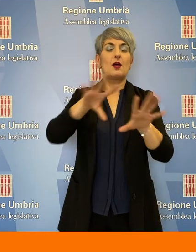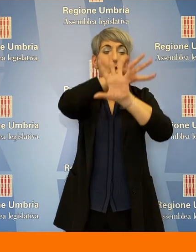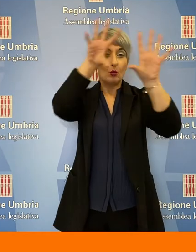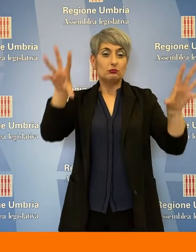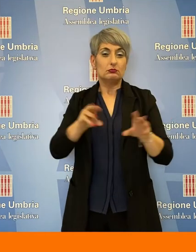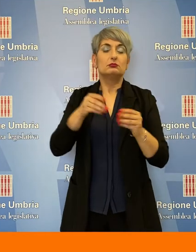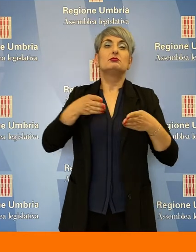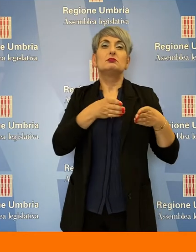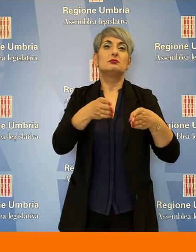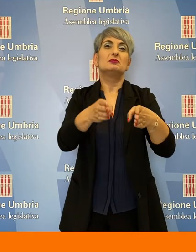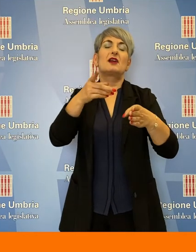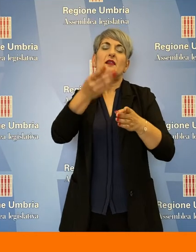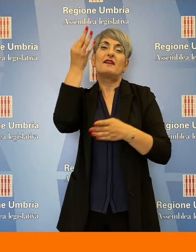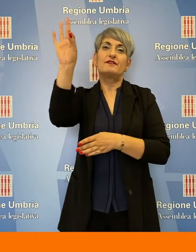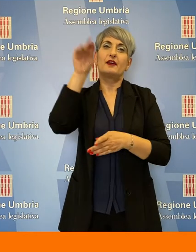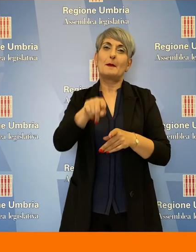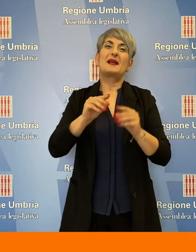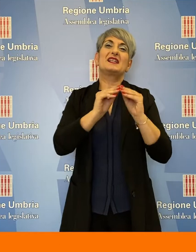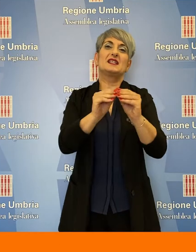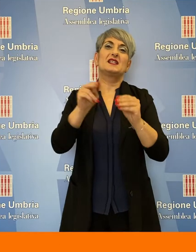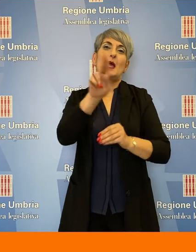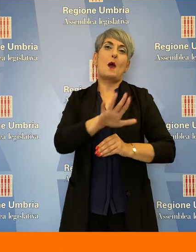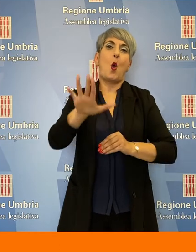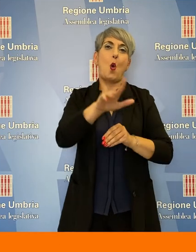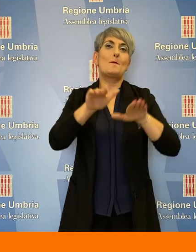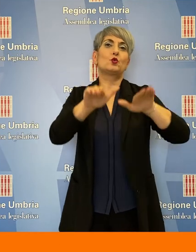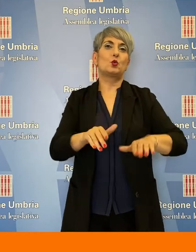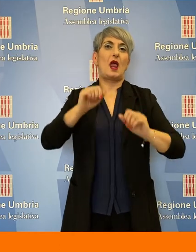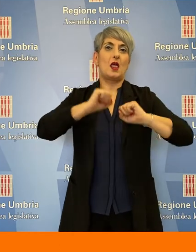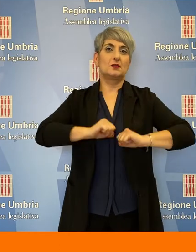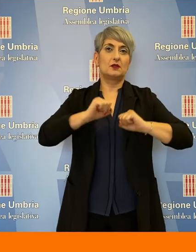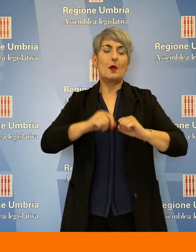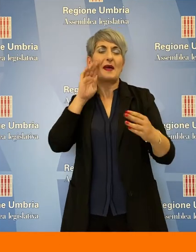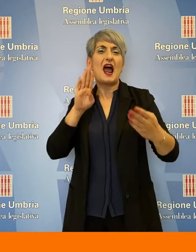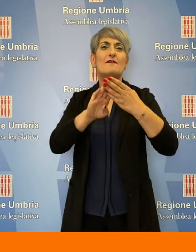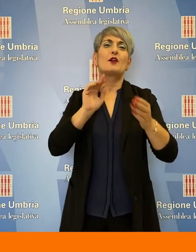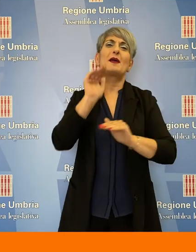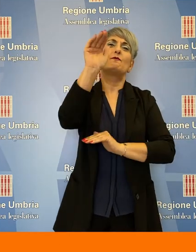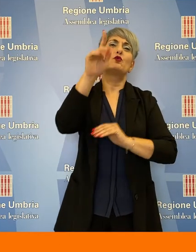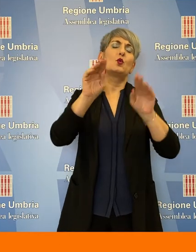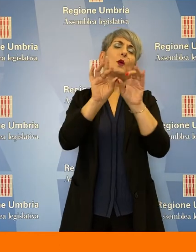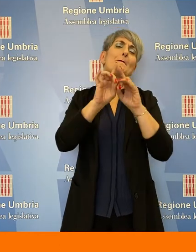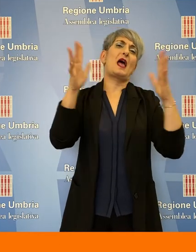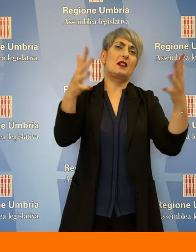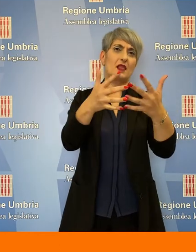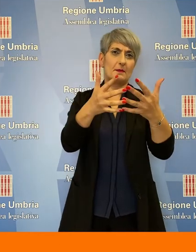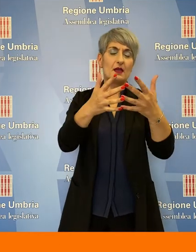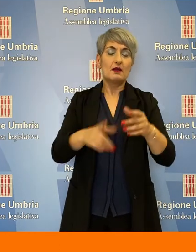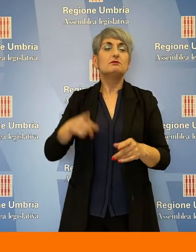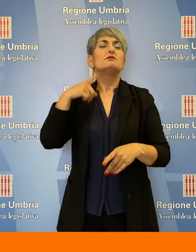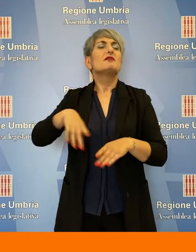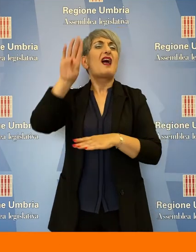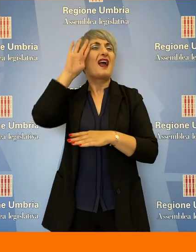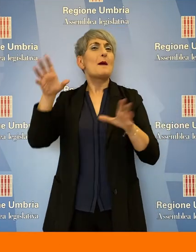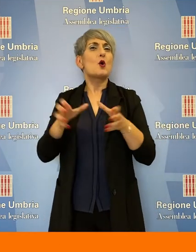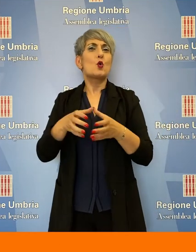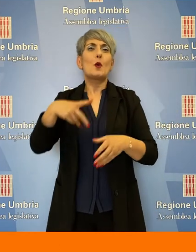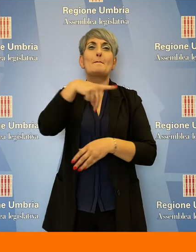salute e metterlo nelle condizioni di affrontare al meglio future pandemie, secondo i capigruppo regionali del PD, Tommaso Bori, Movimento 5